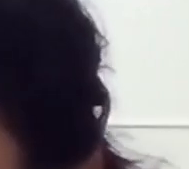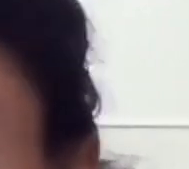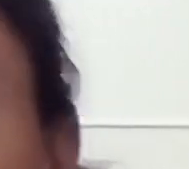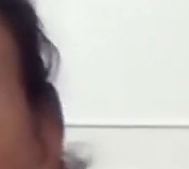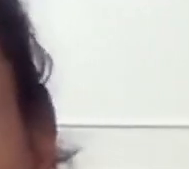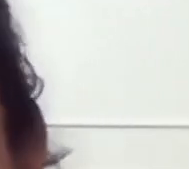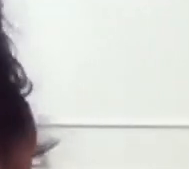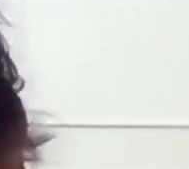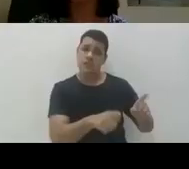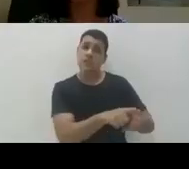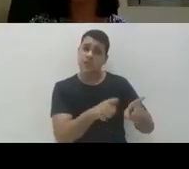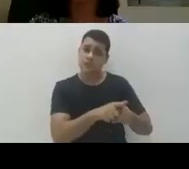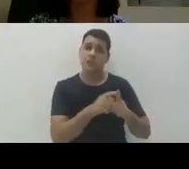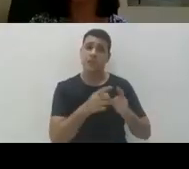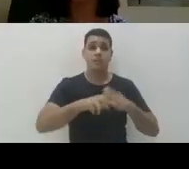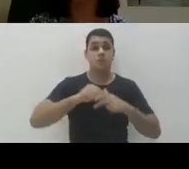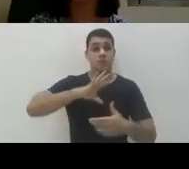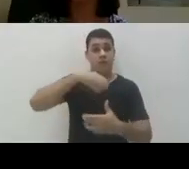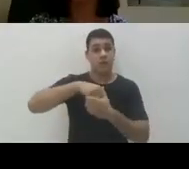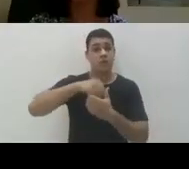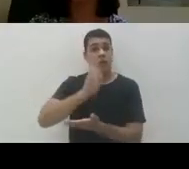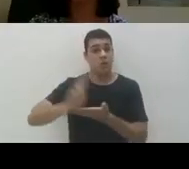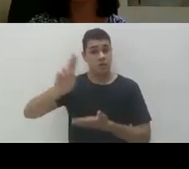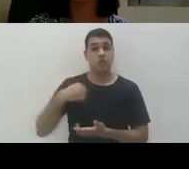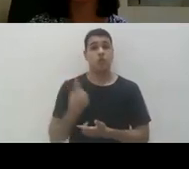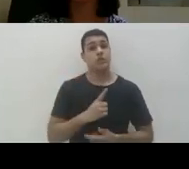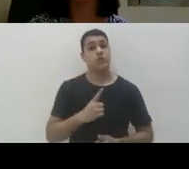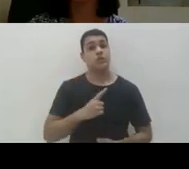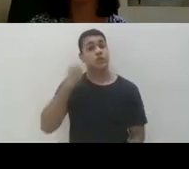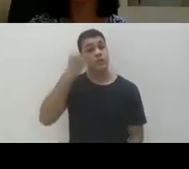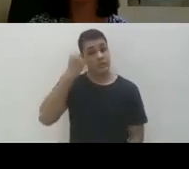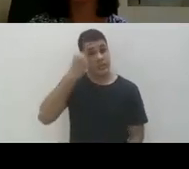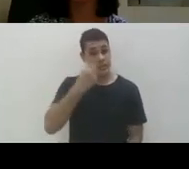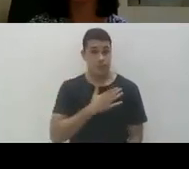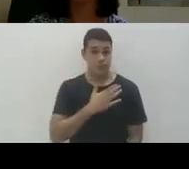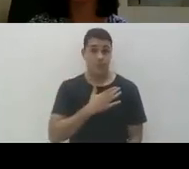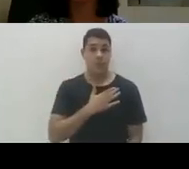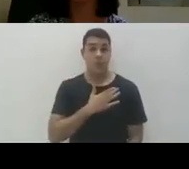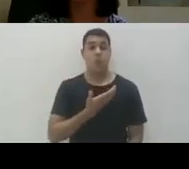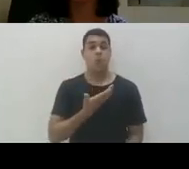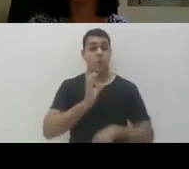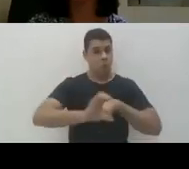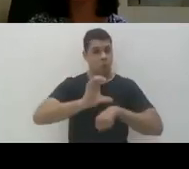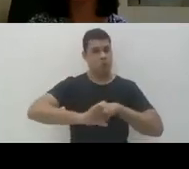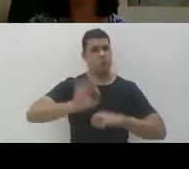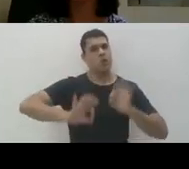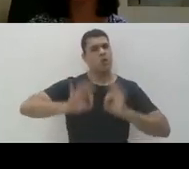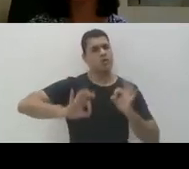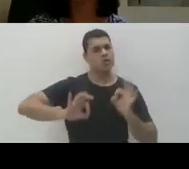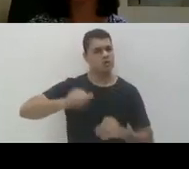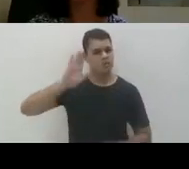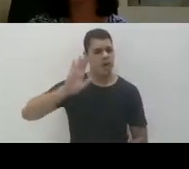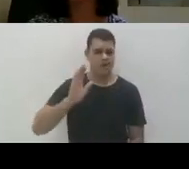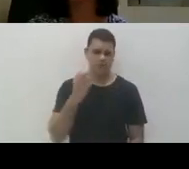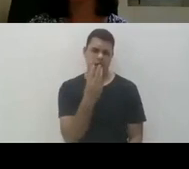amplo. Na pós-graduação, nós temos uma experiência no meu programa já há três, ou